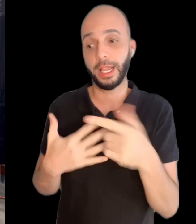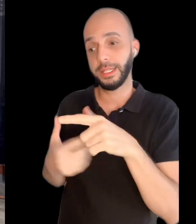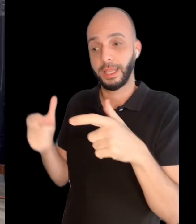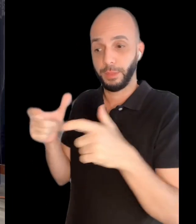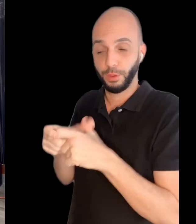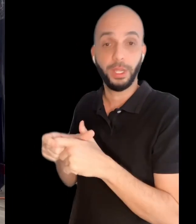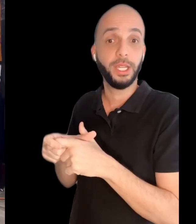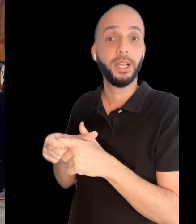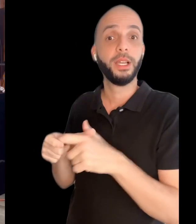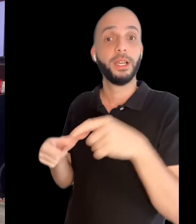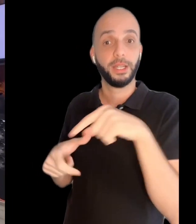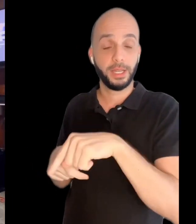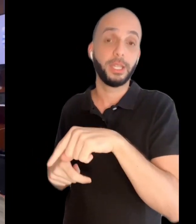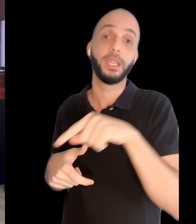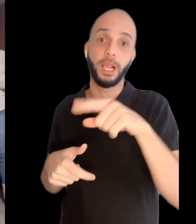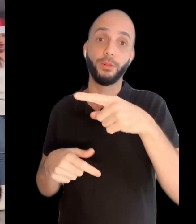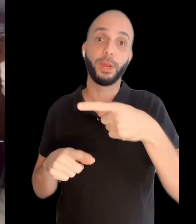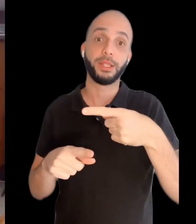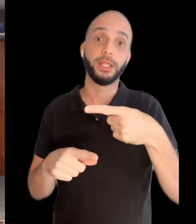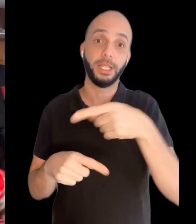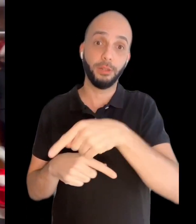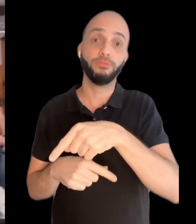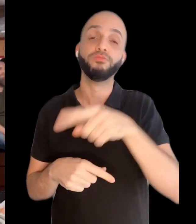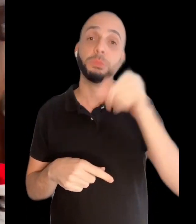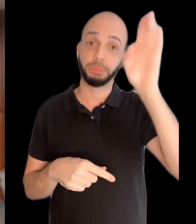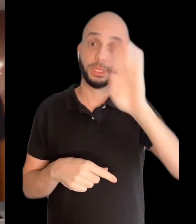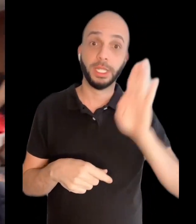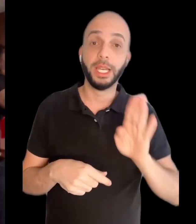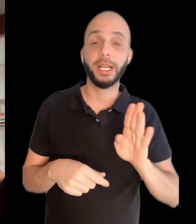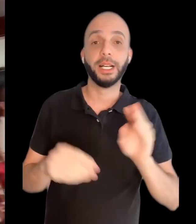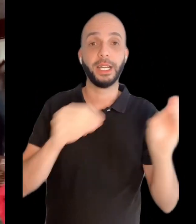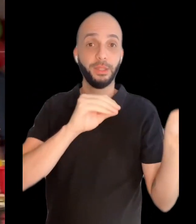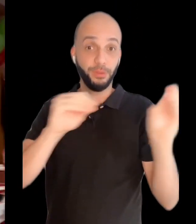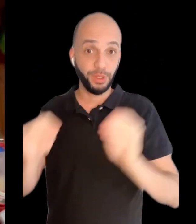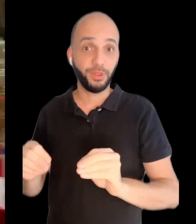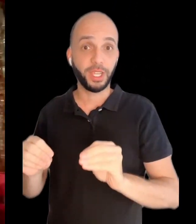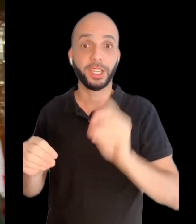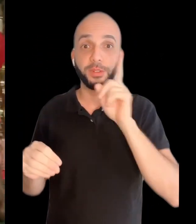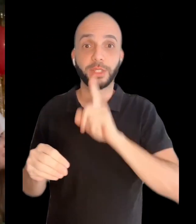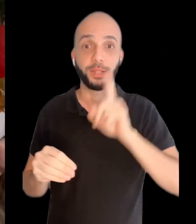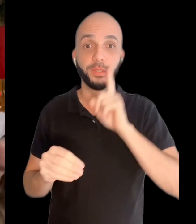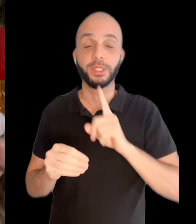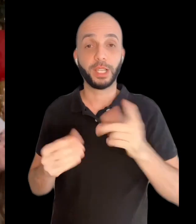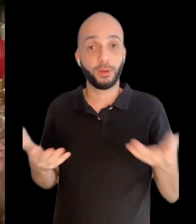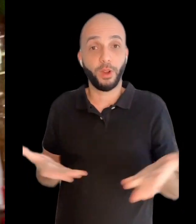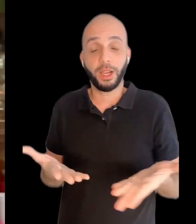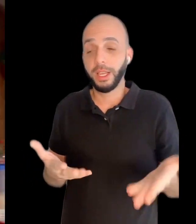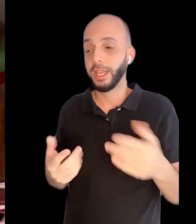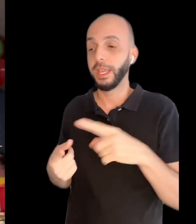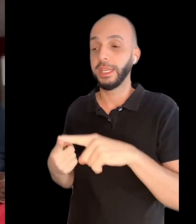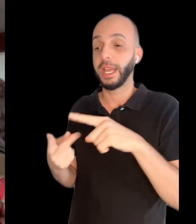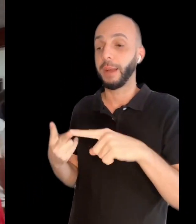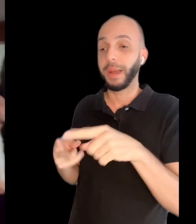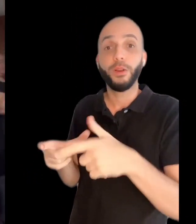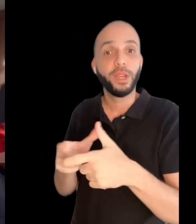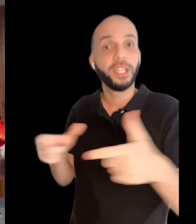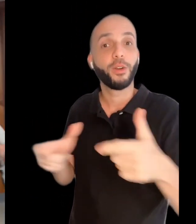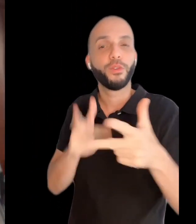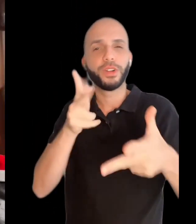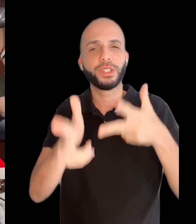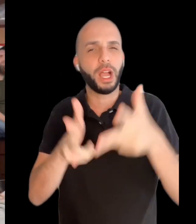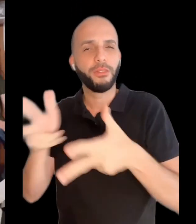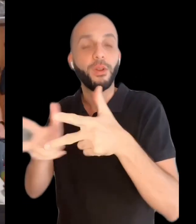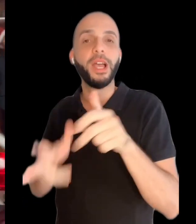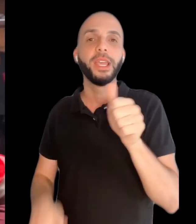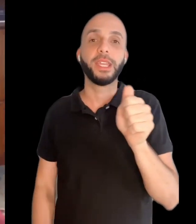de sinais, a minoria, que eram brasileiros, e vivem aqui nos Estados Unidos agora, e a maioria